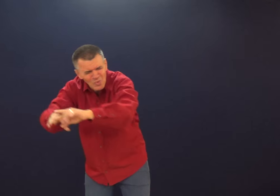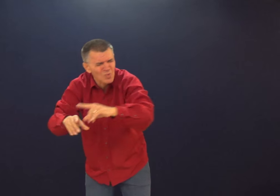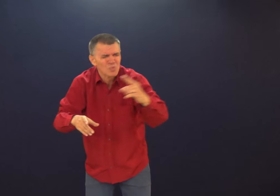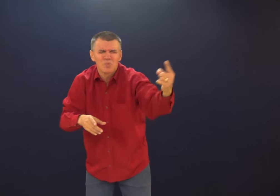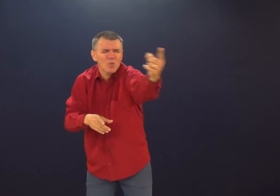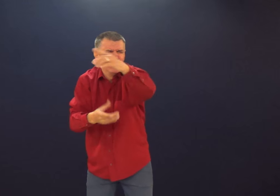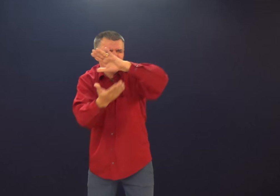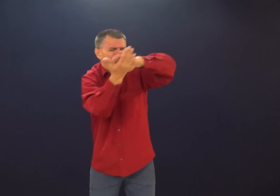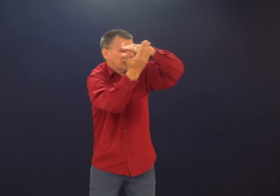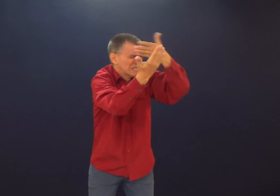também,